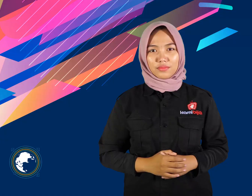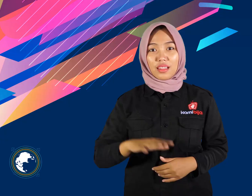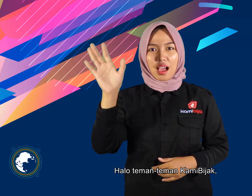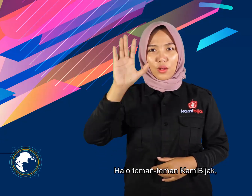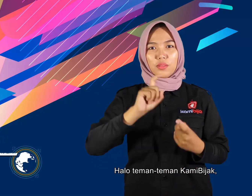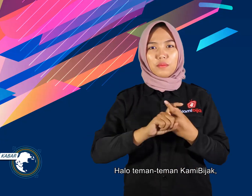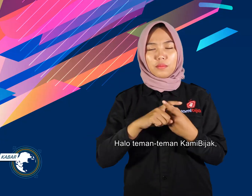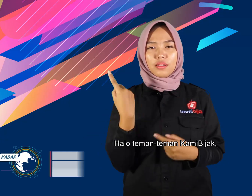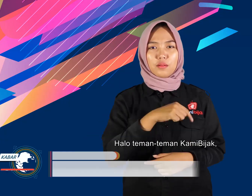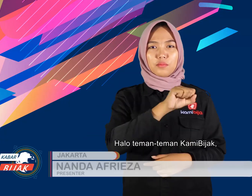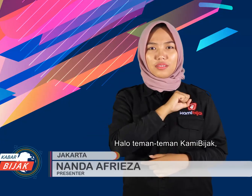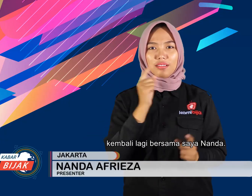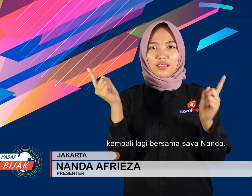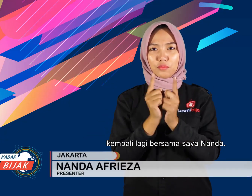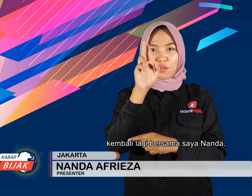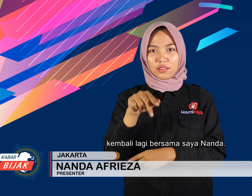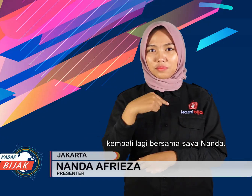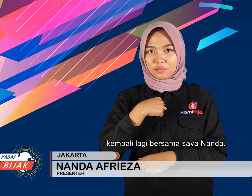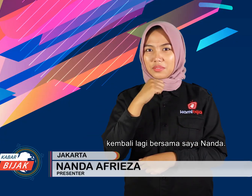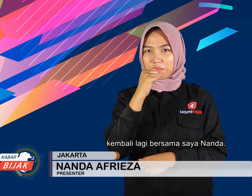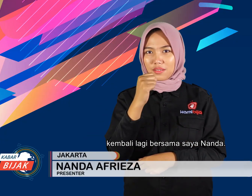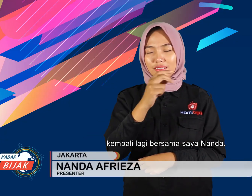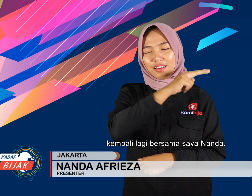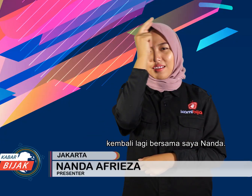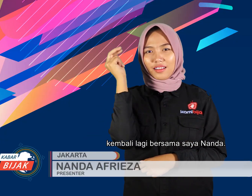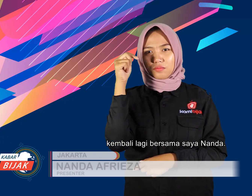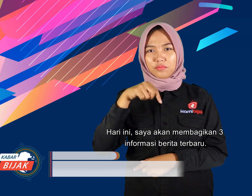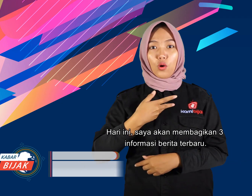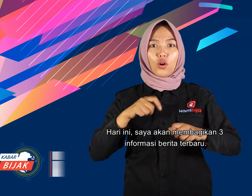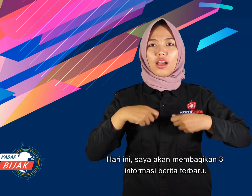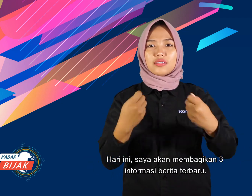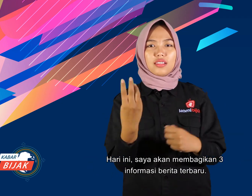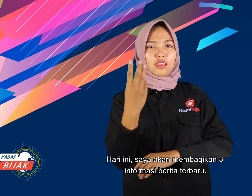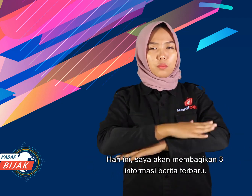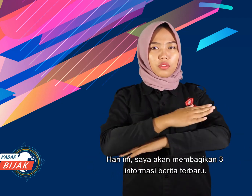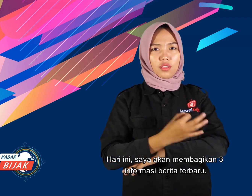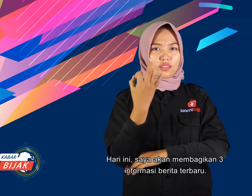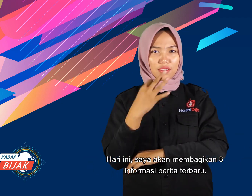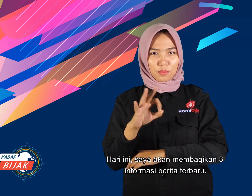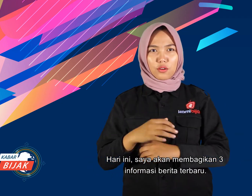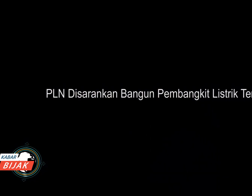Halo teman-teman kami bijak, kembali lagi bersama saya Nanda. Hari ini saya akan membagikan 3 informasi berita terbaru.